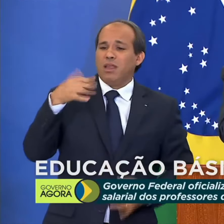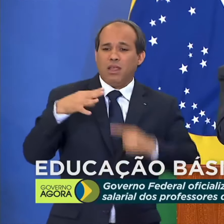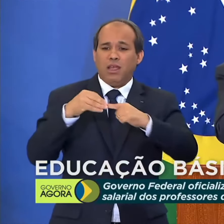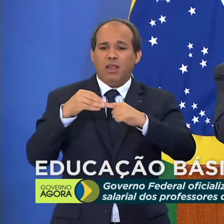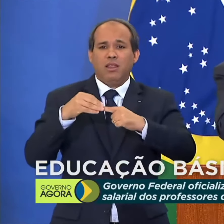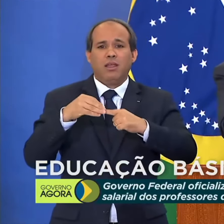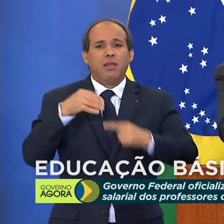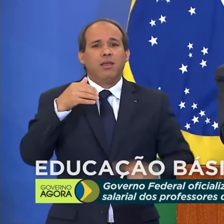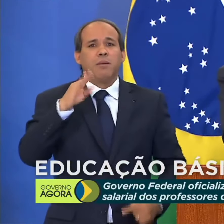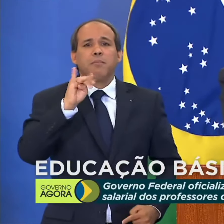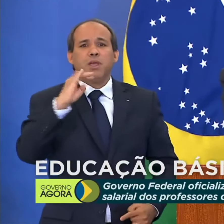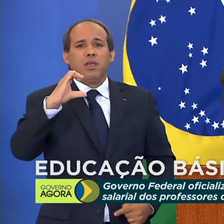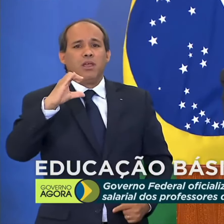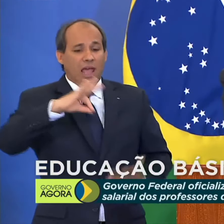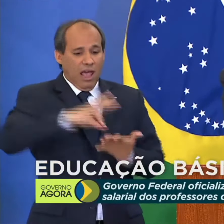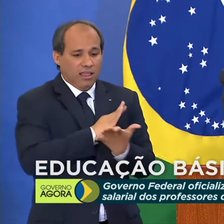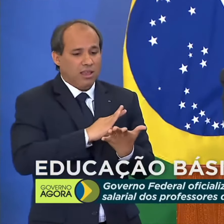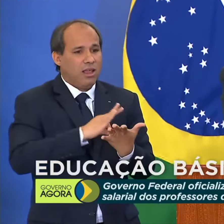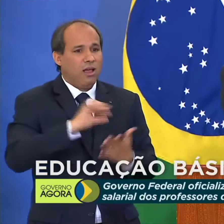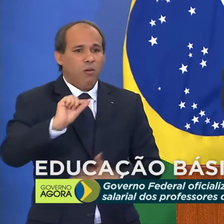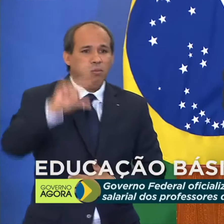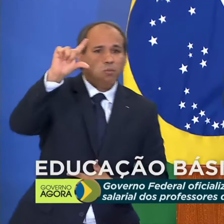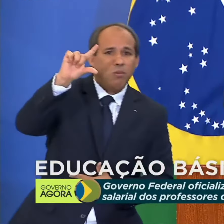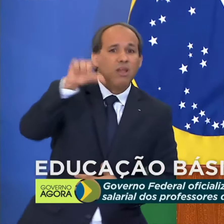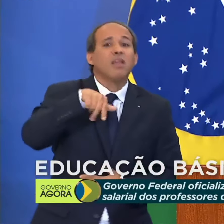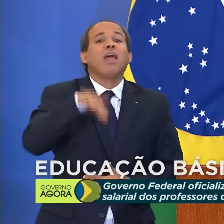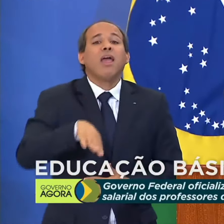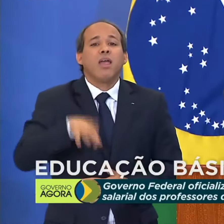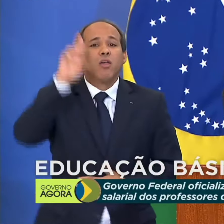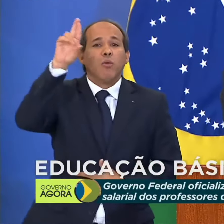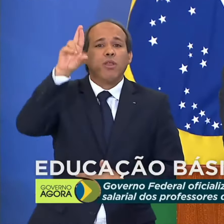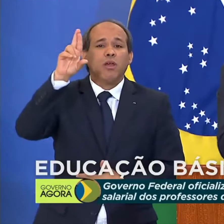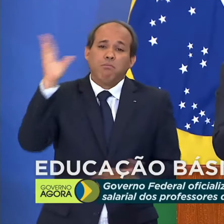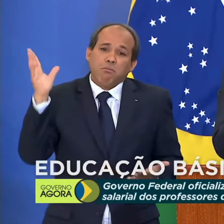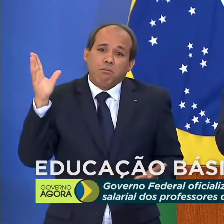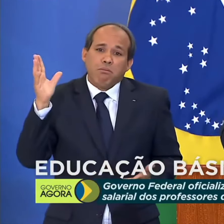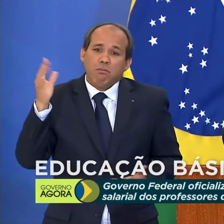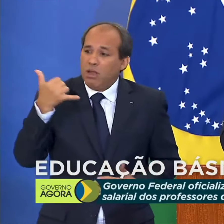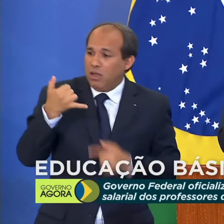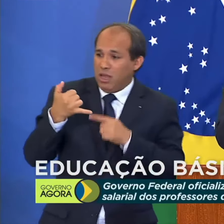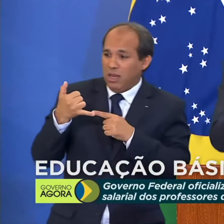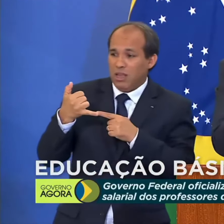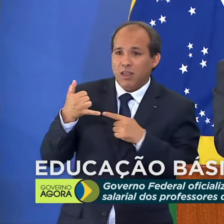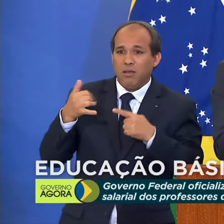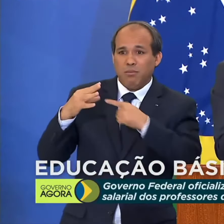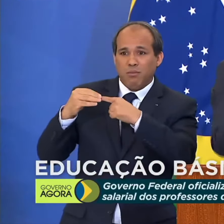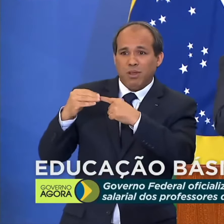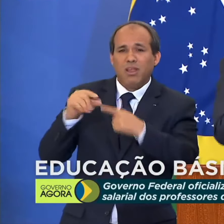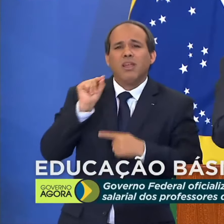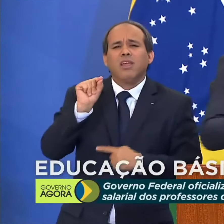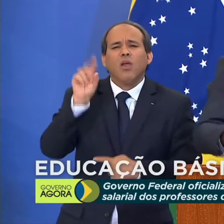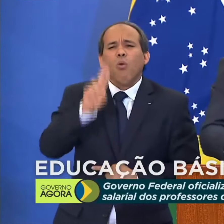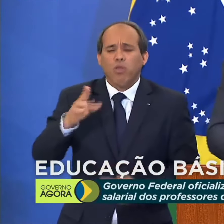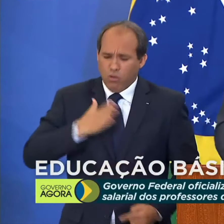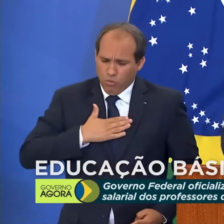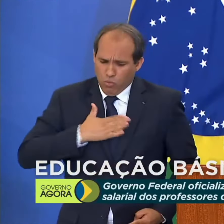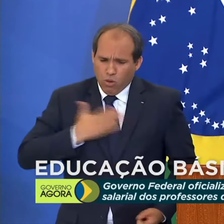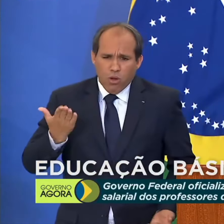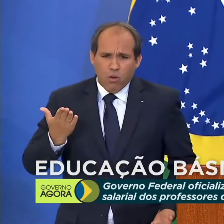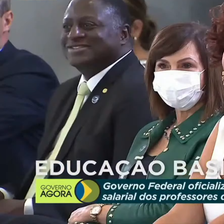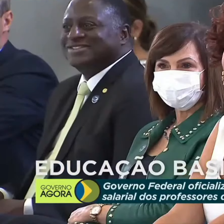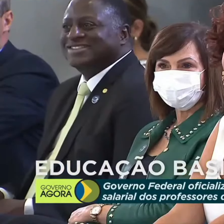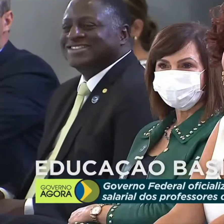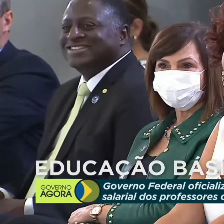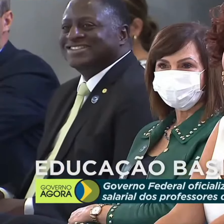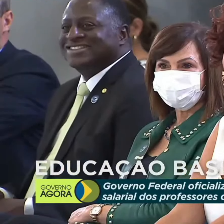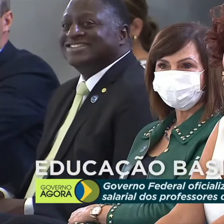Osambele, para assinar o reajuste. Presidente, essa caneta BIC, quem vai usá-la sou eu, importaria.